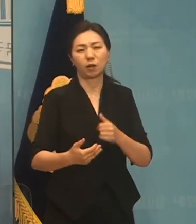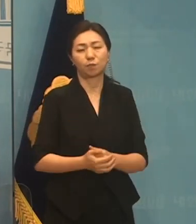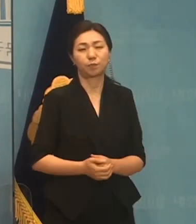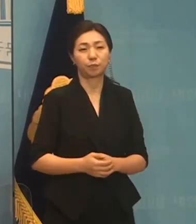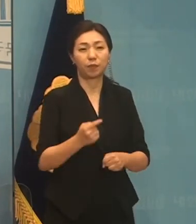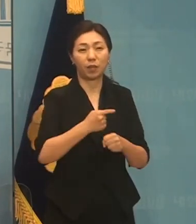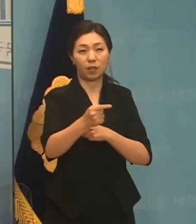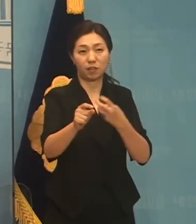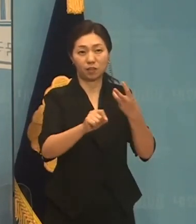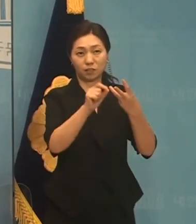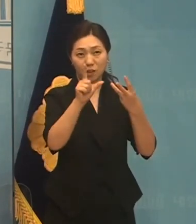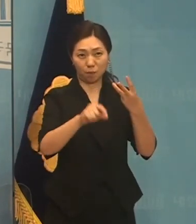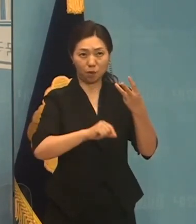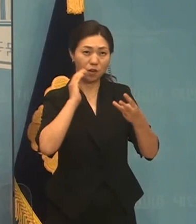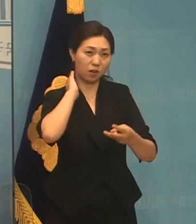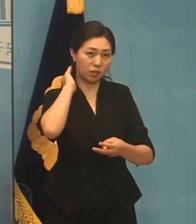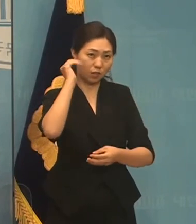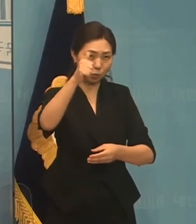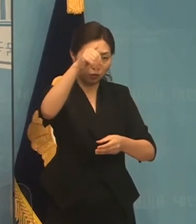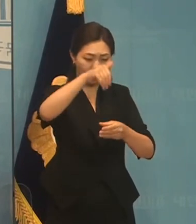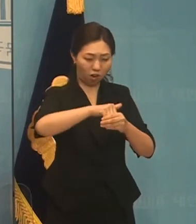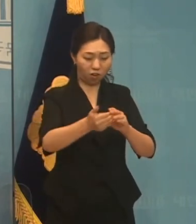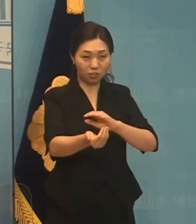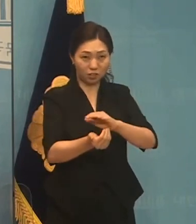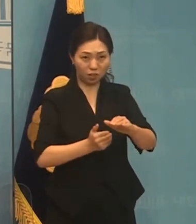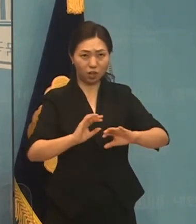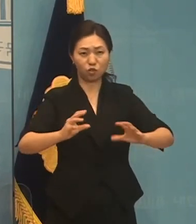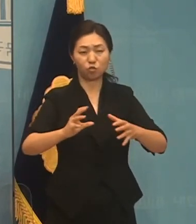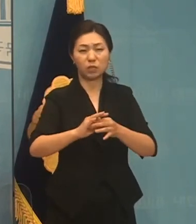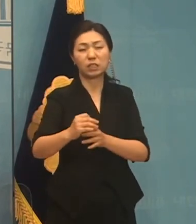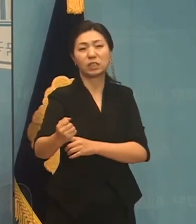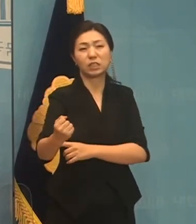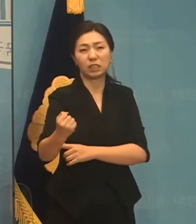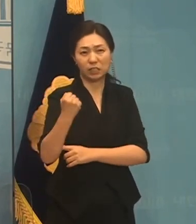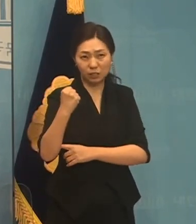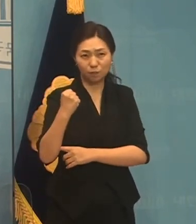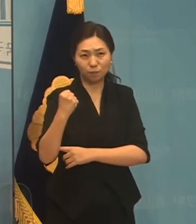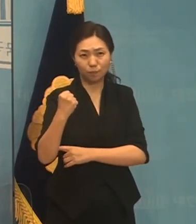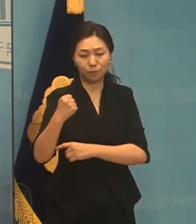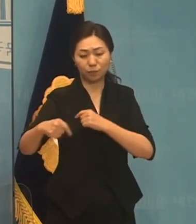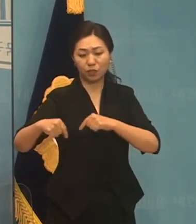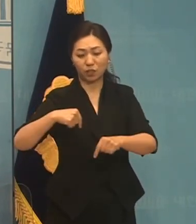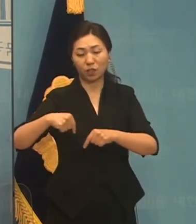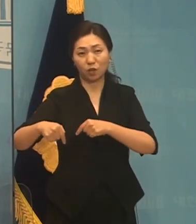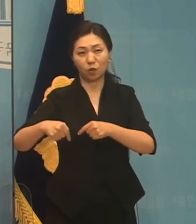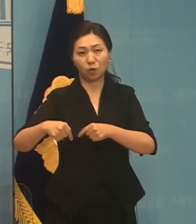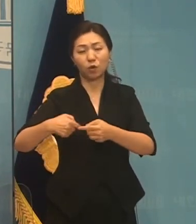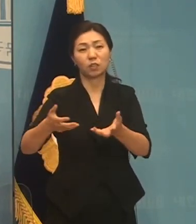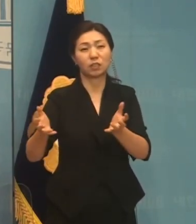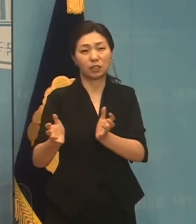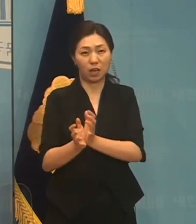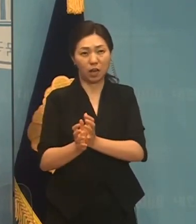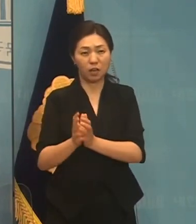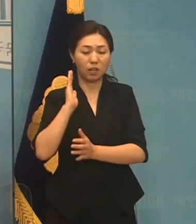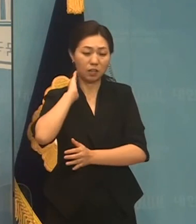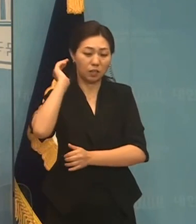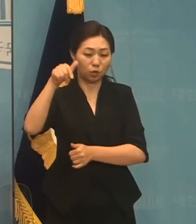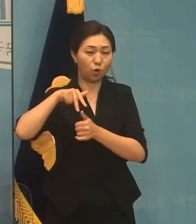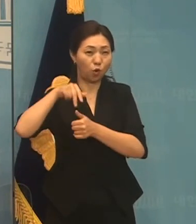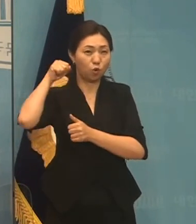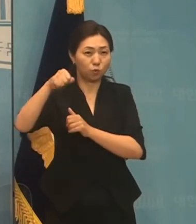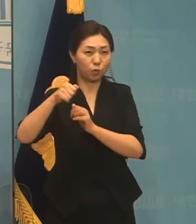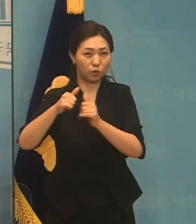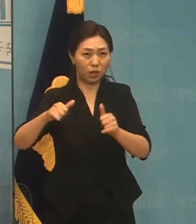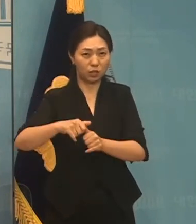이제 내년 3월 5일 대통령 선거를 앞두고 국민의힘당 대통령 후보 경선에 나섰는데 장기표